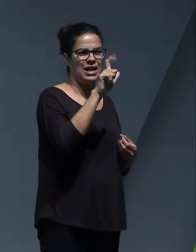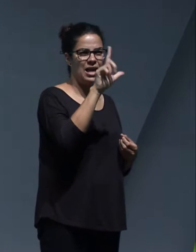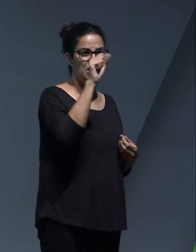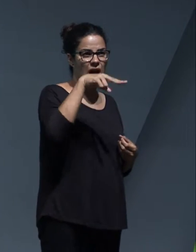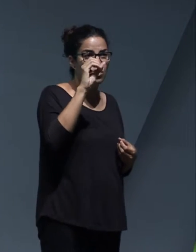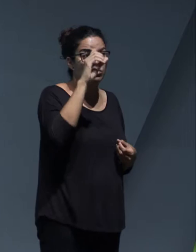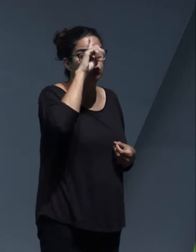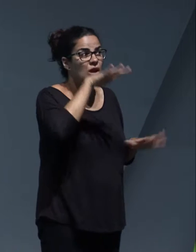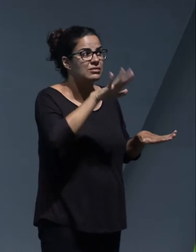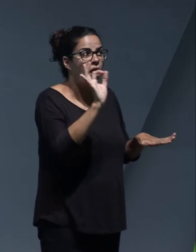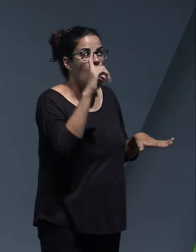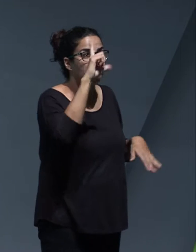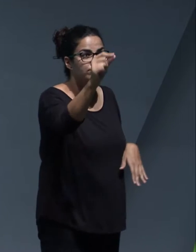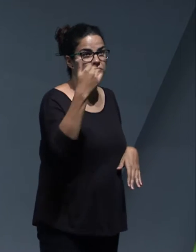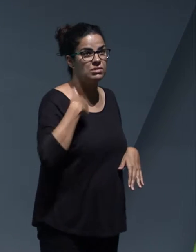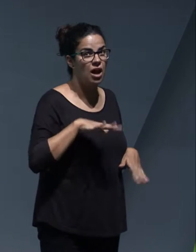fue.